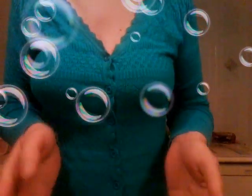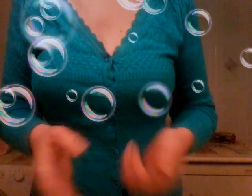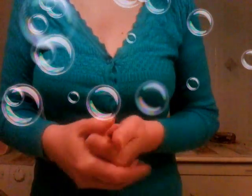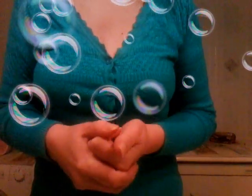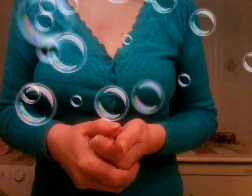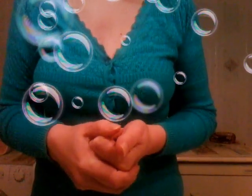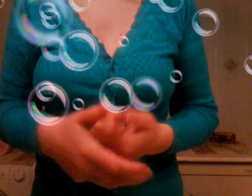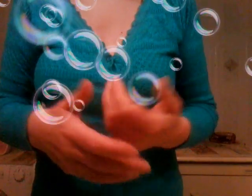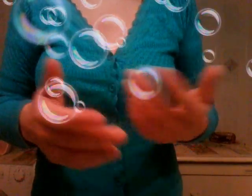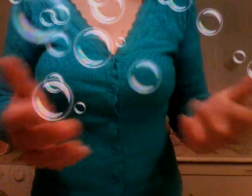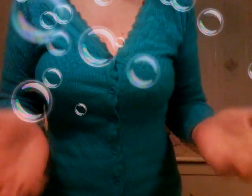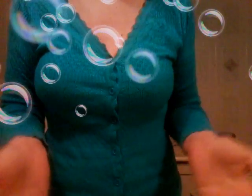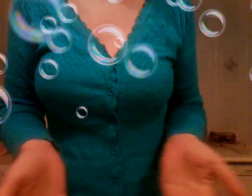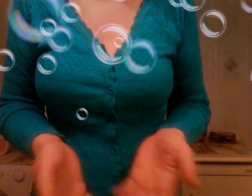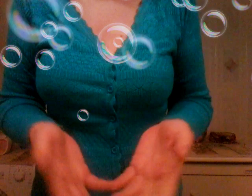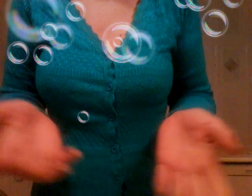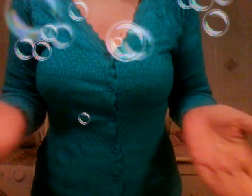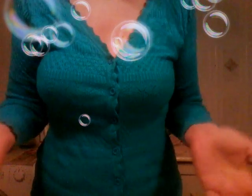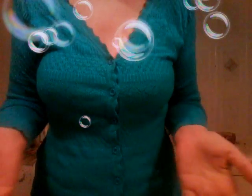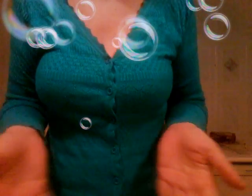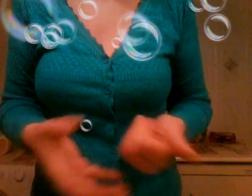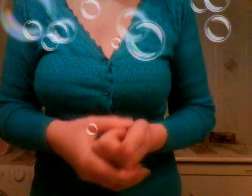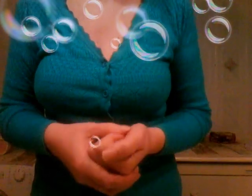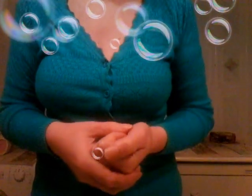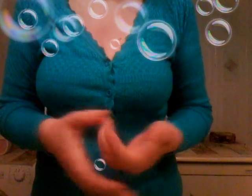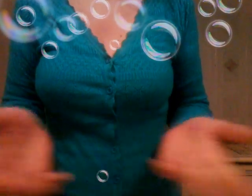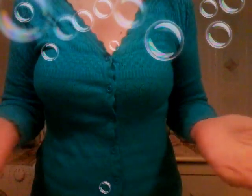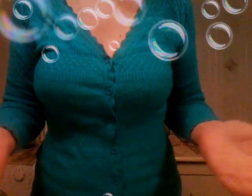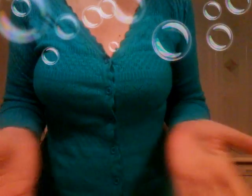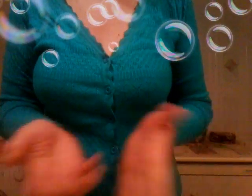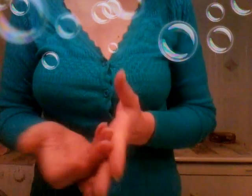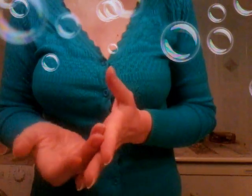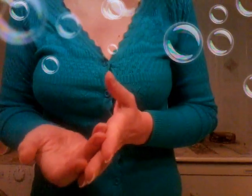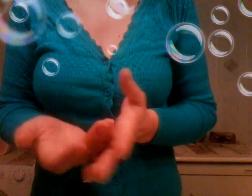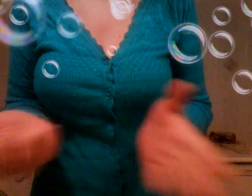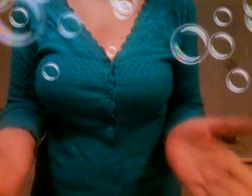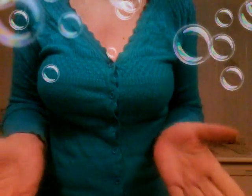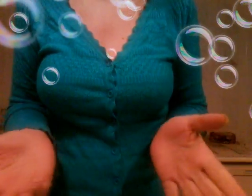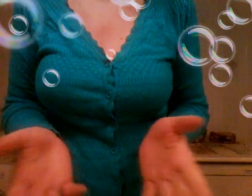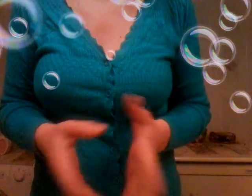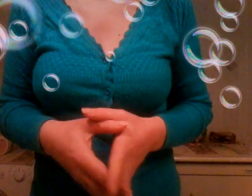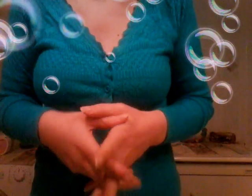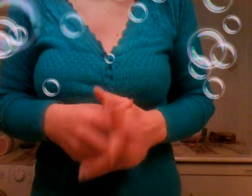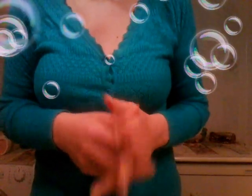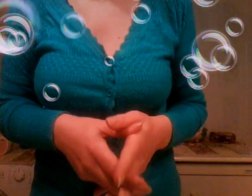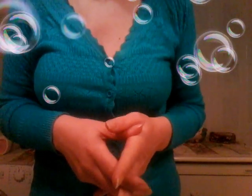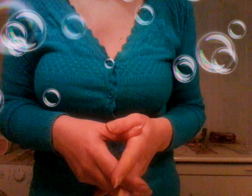sposarvi comunque la accetti di convivere la vi mantiene buon per voi se la trovate a un certo punto